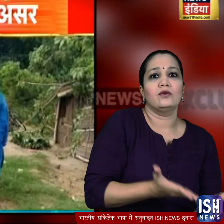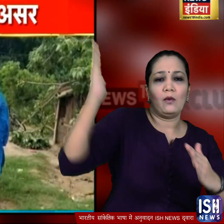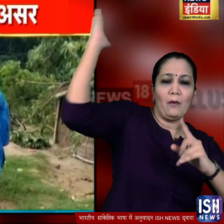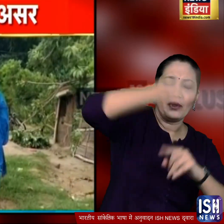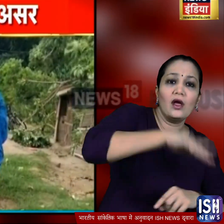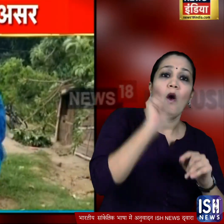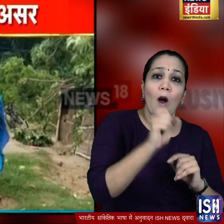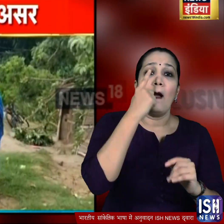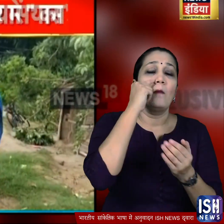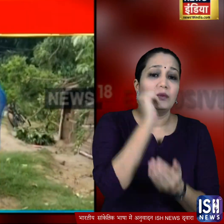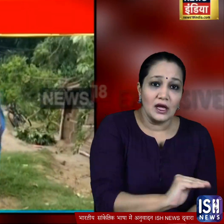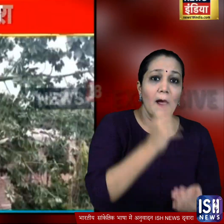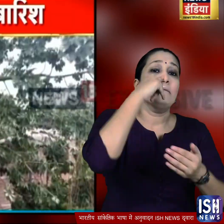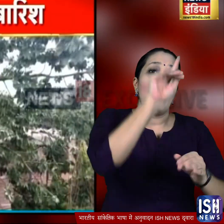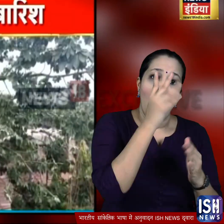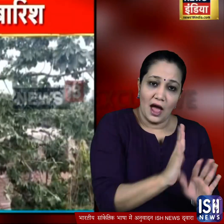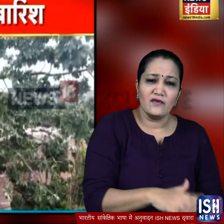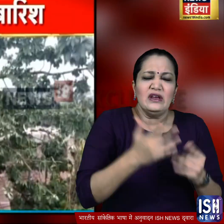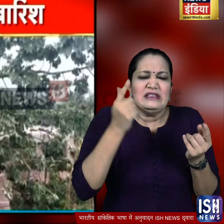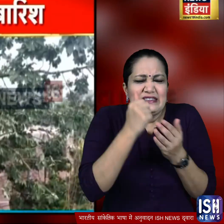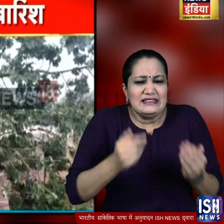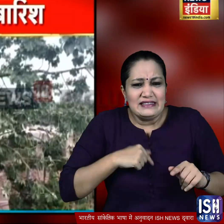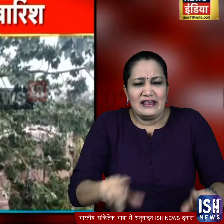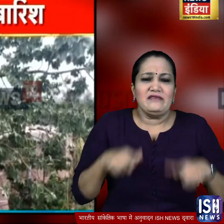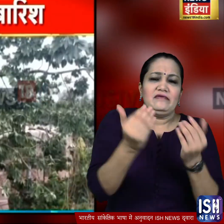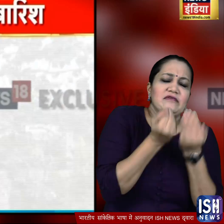वहाँ एक लड़का और उसकी मा मुझूद थे जो जैसे तैसे जान बचा कर वहाँ से भागे